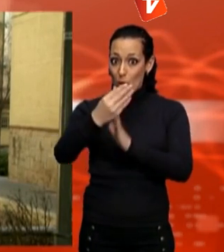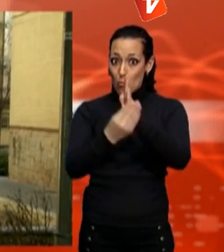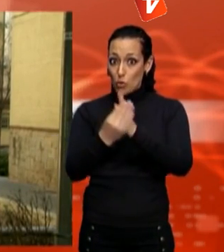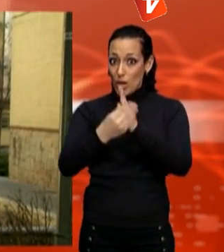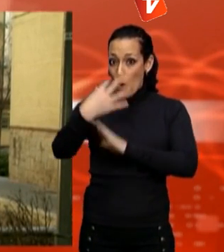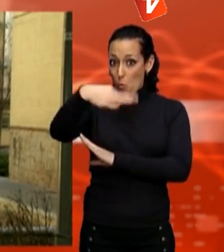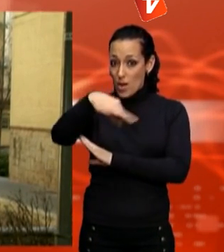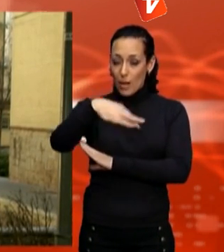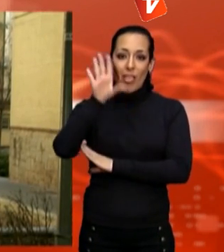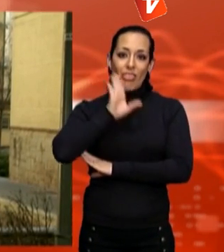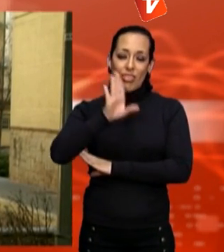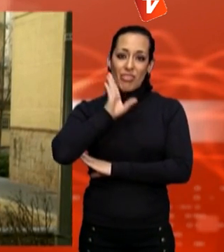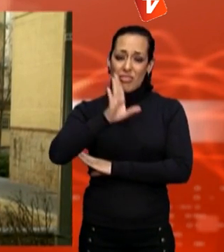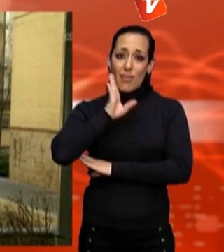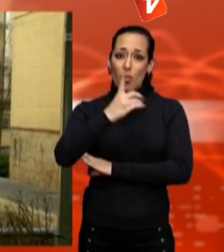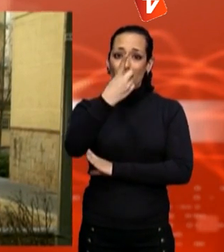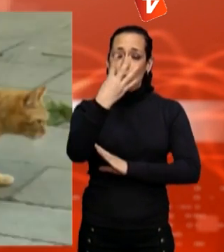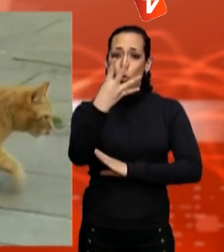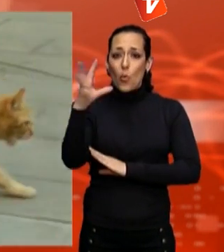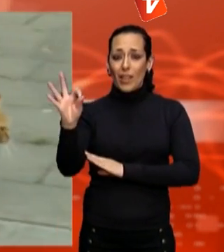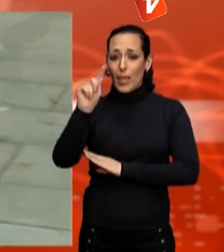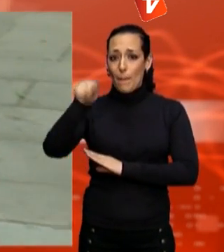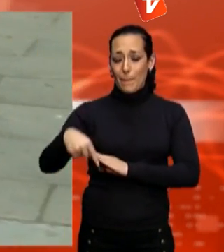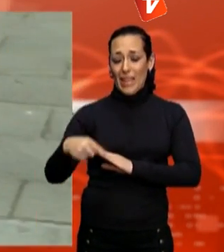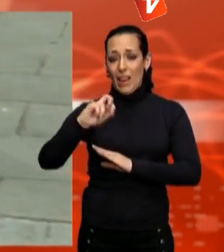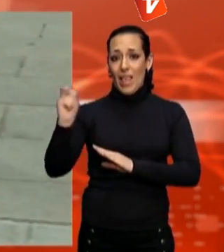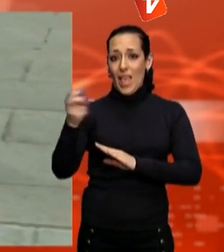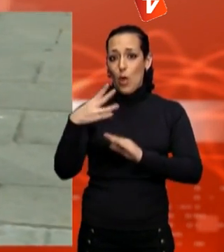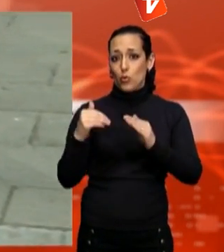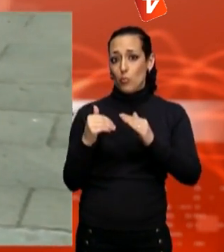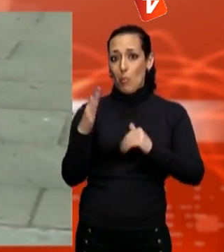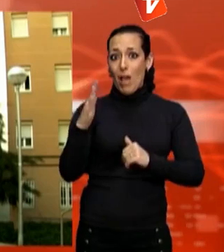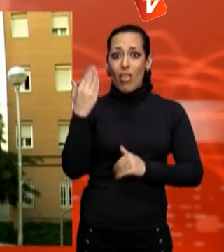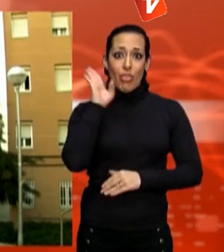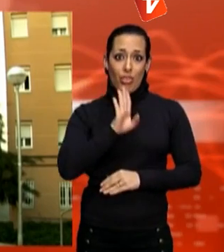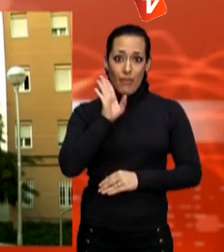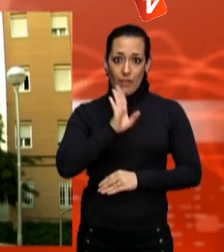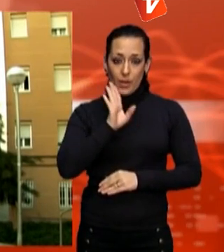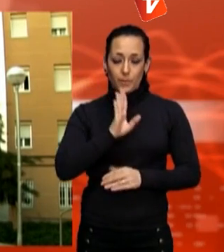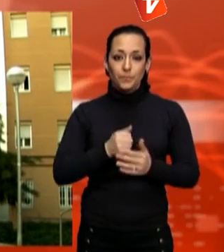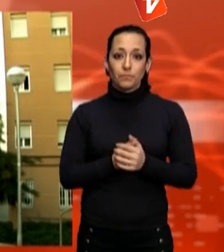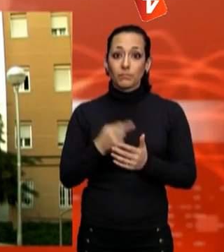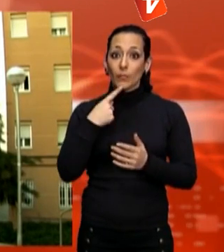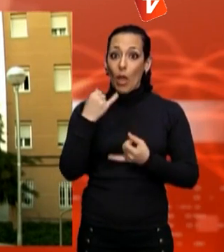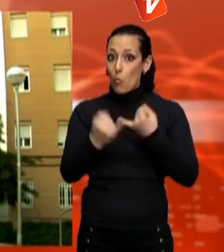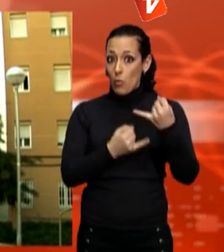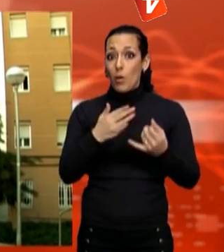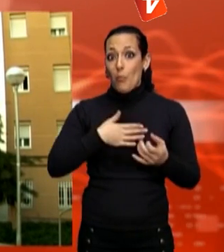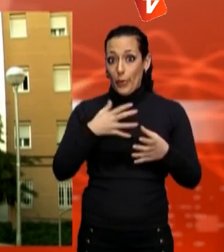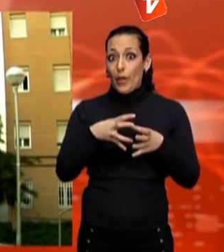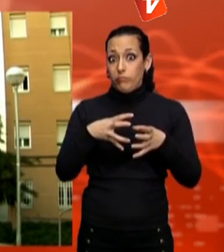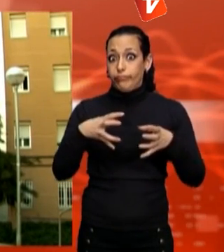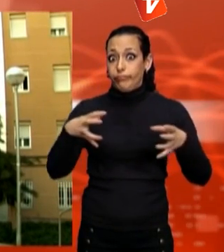.000 euros. A tot Catalunya deuen 40 milions a les comunitats de propietaris. El problema pot anar a més perquè els